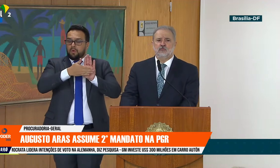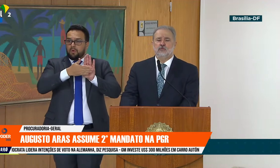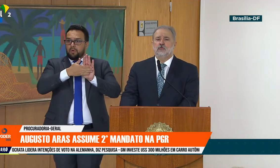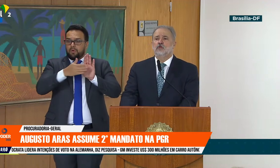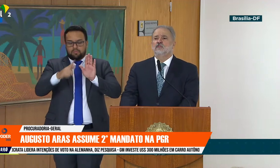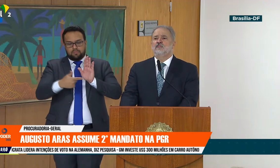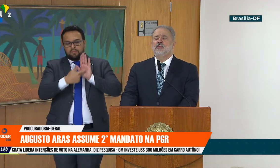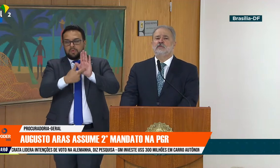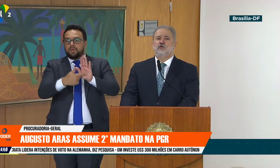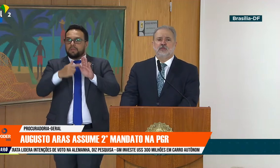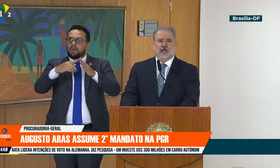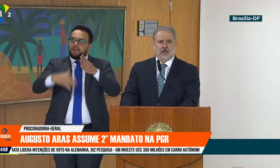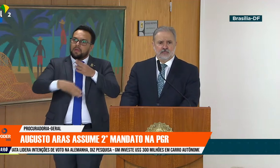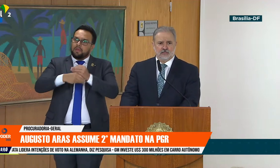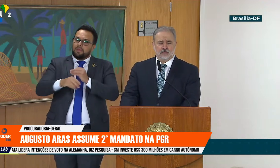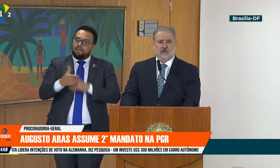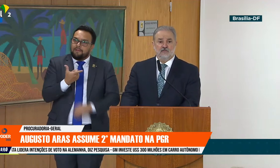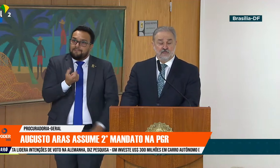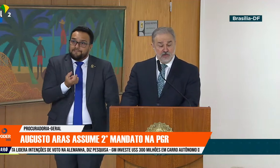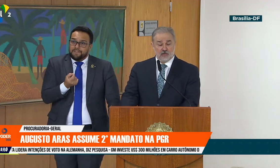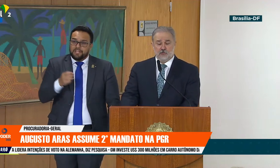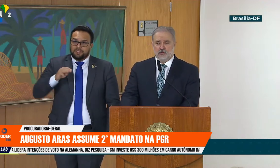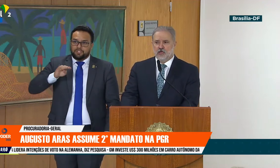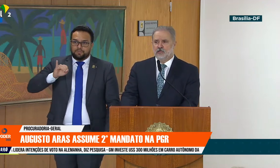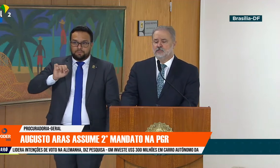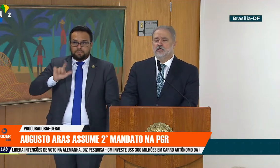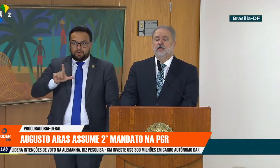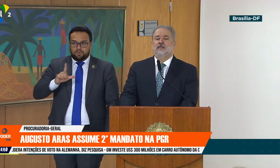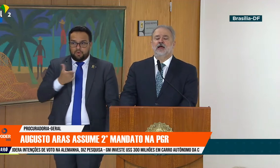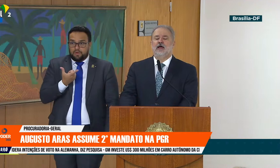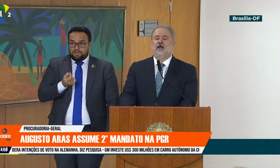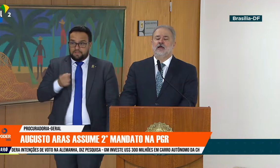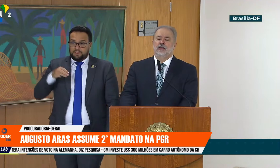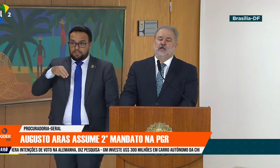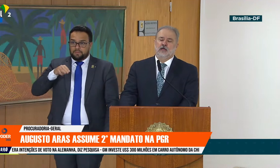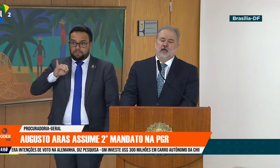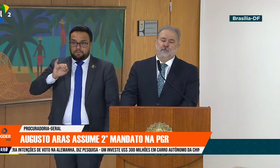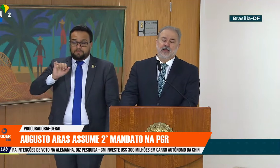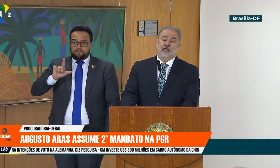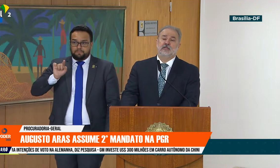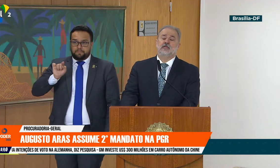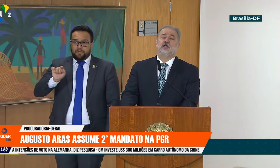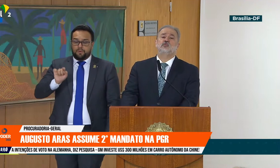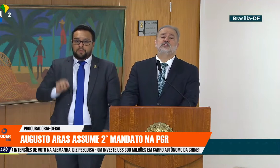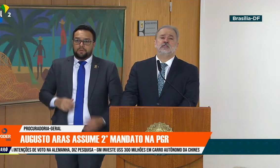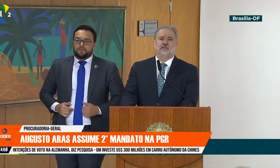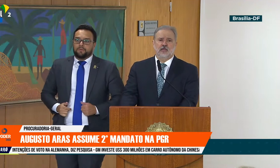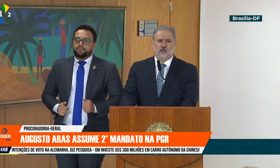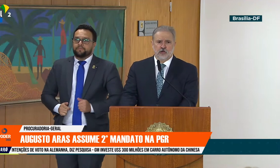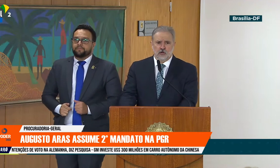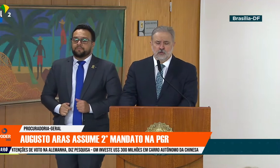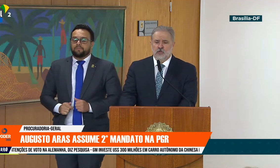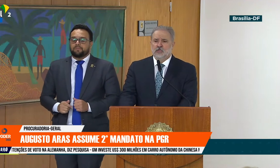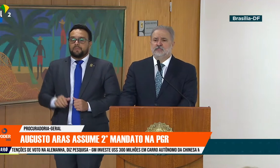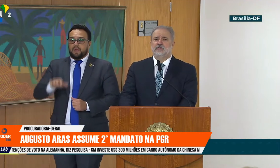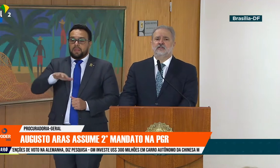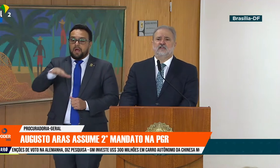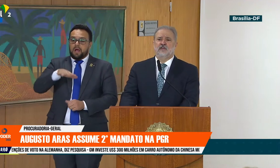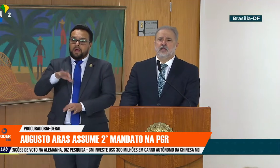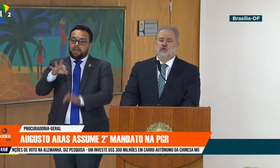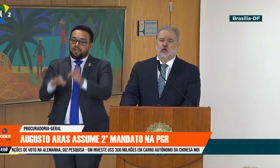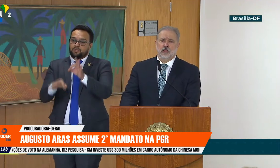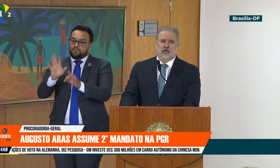acrescento 20 mil delas perante a Justiça Eleitoral,